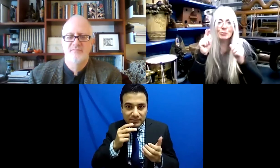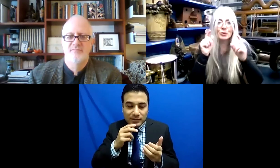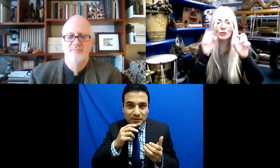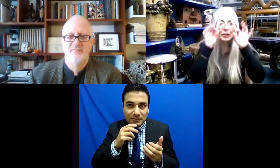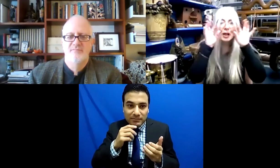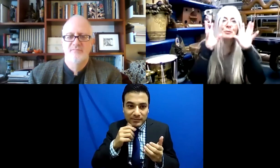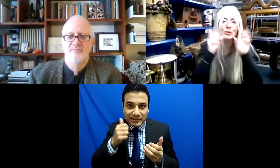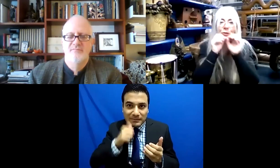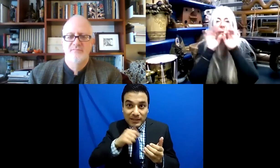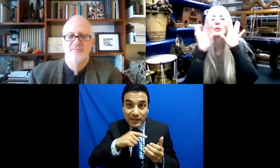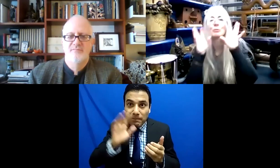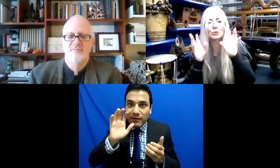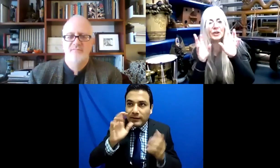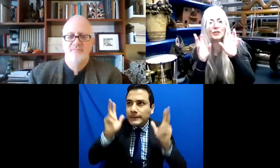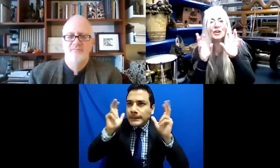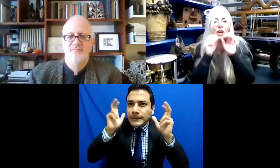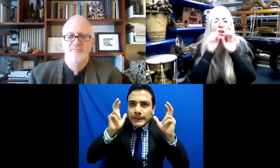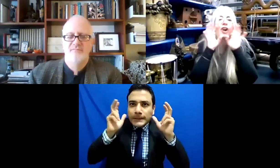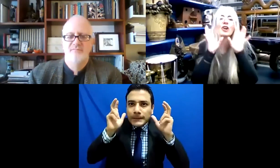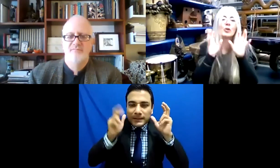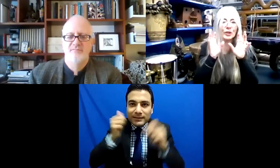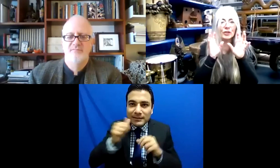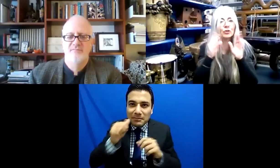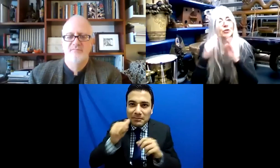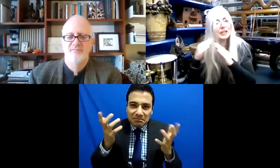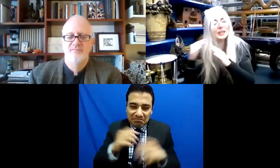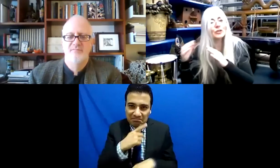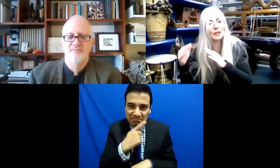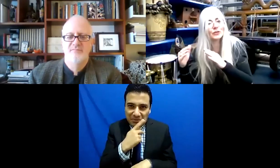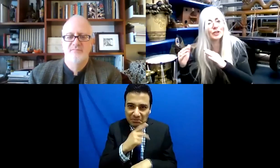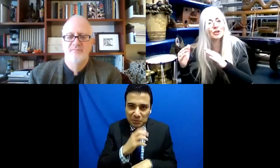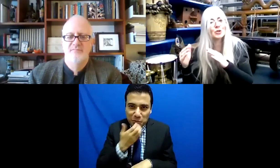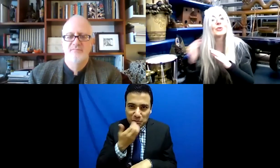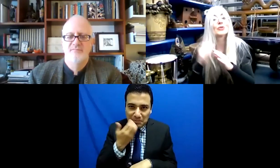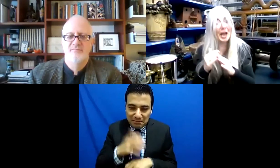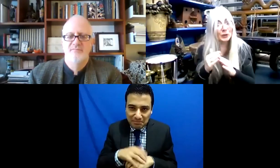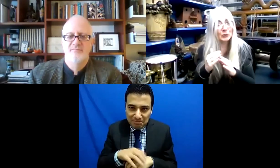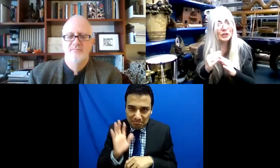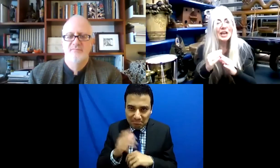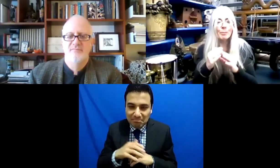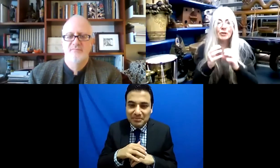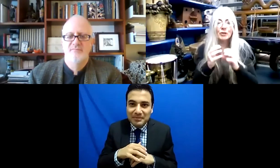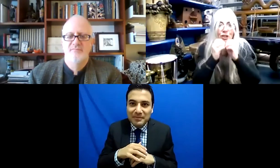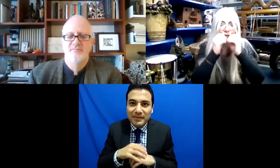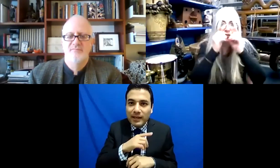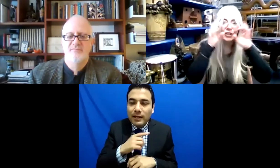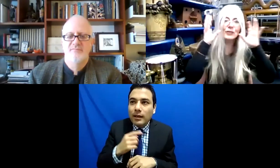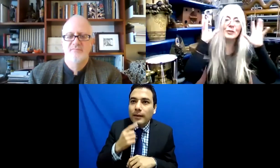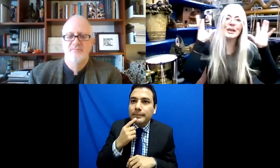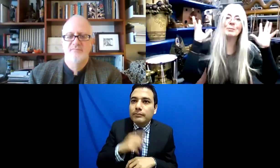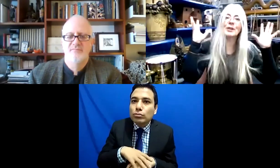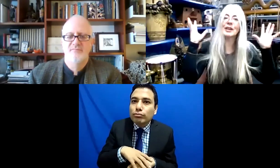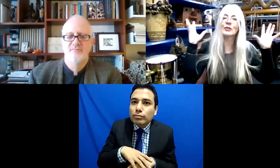bebé, mueve un dedo, la boca, hace un sonidito. No tiene que ver